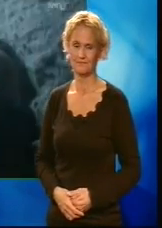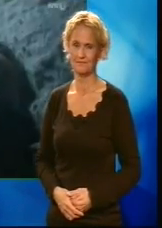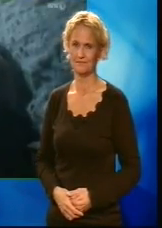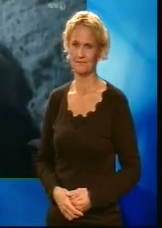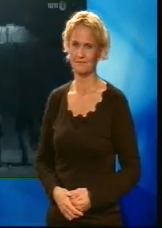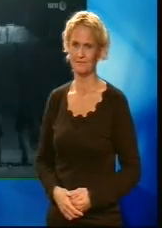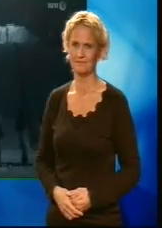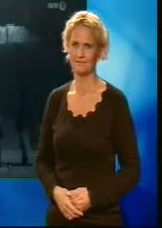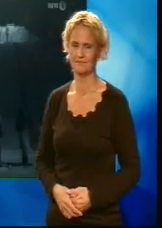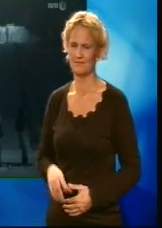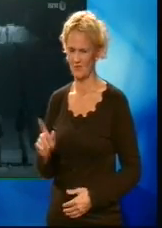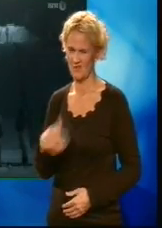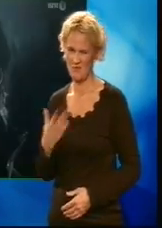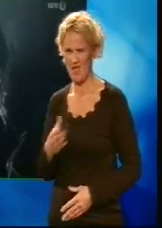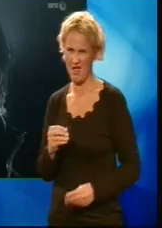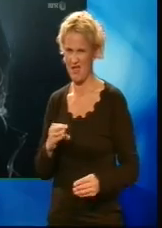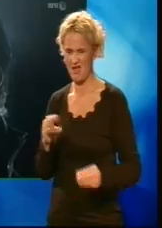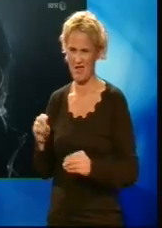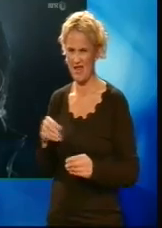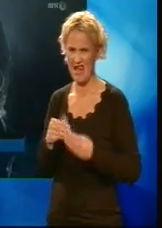Det er bra lengte, men det vel litt trekk for dårlig nedslag.